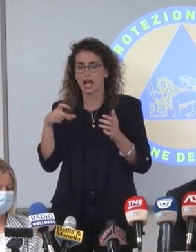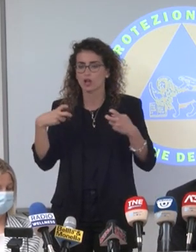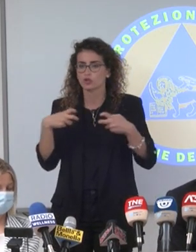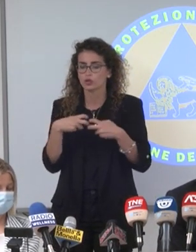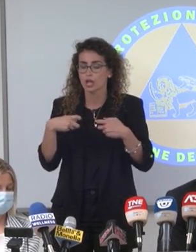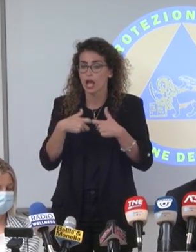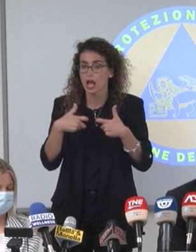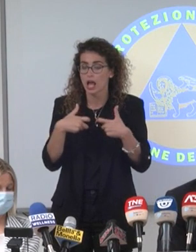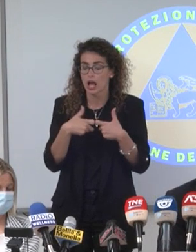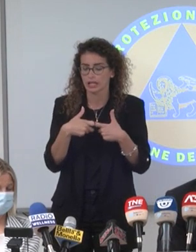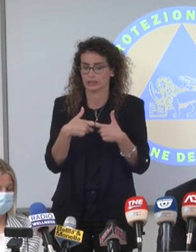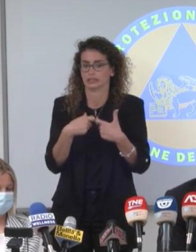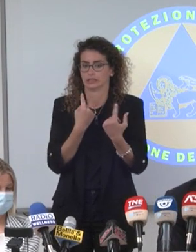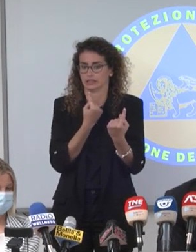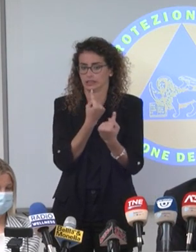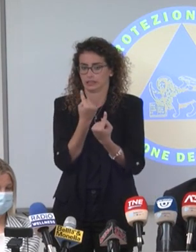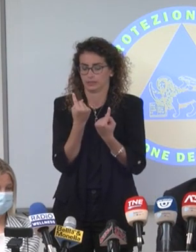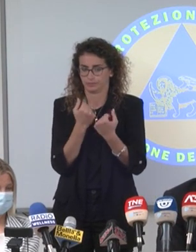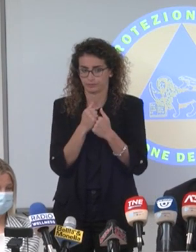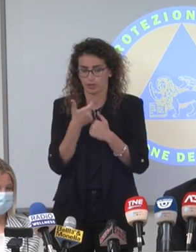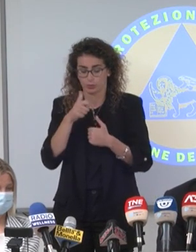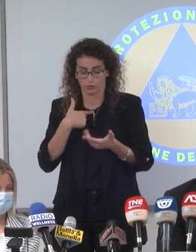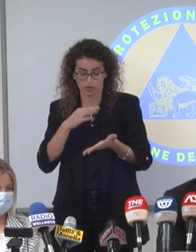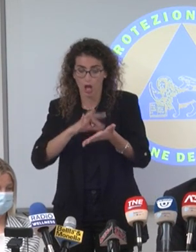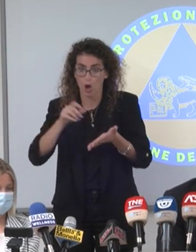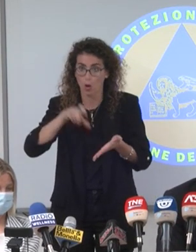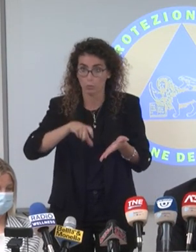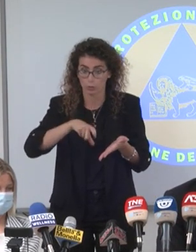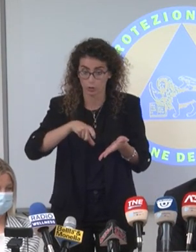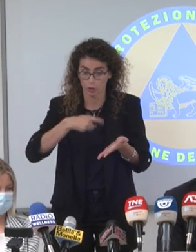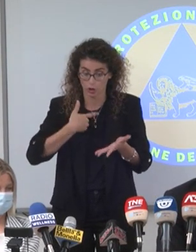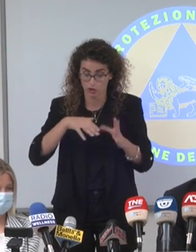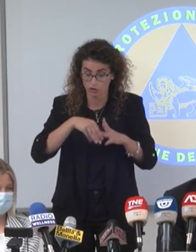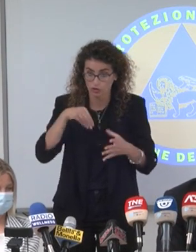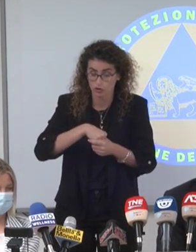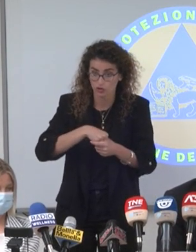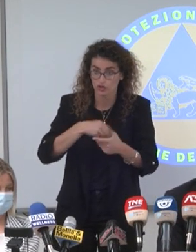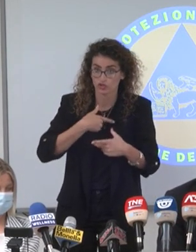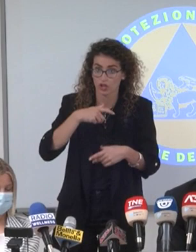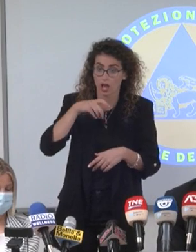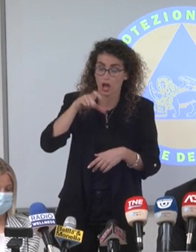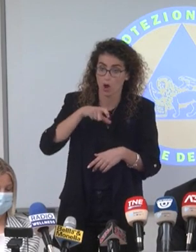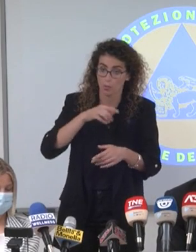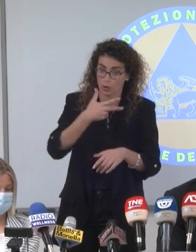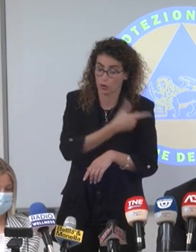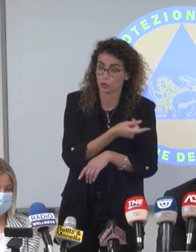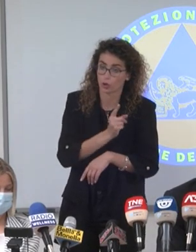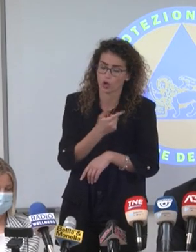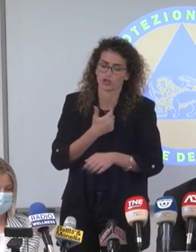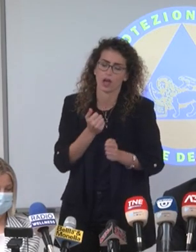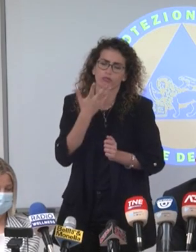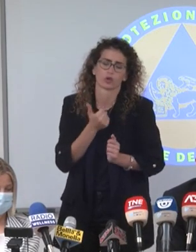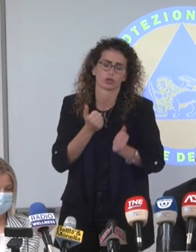genere, perché siamo davanti a un obbligo scolastico che non prevede l'obbligo della vaccinazione, ma la volontarietà della vaccinazione.